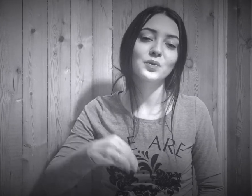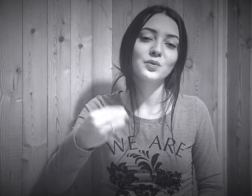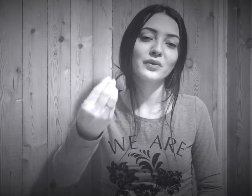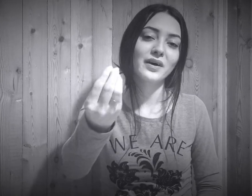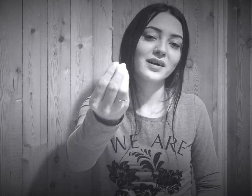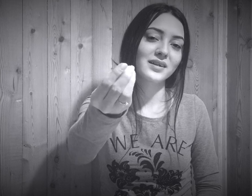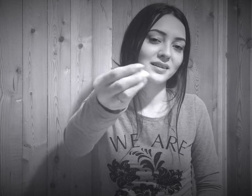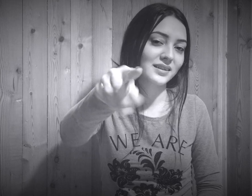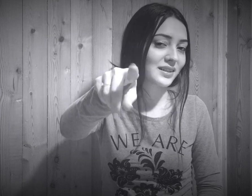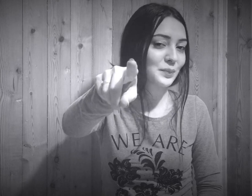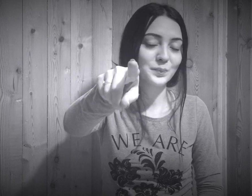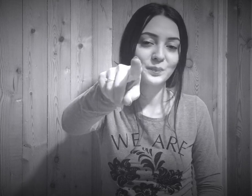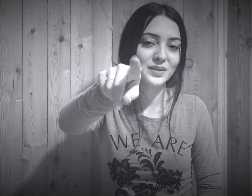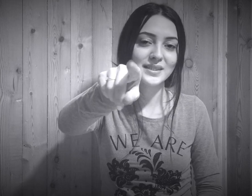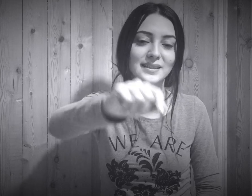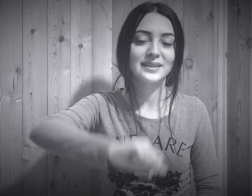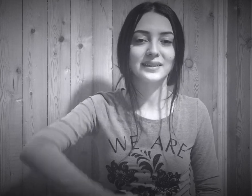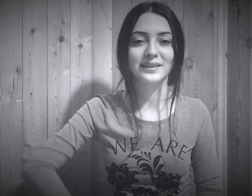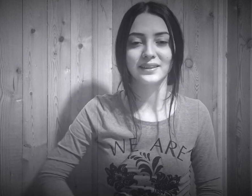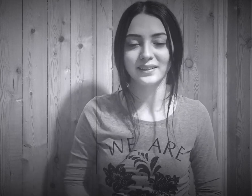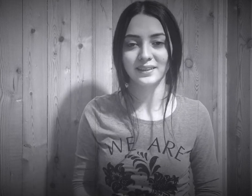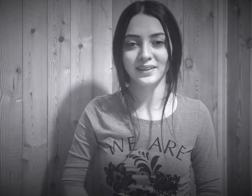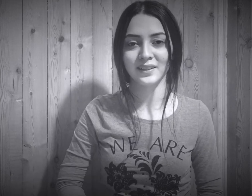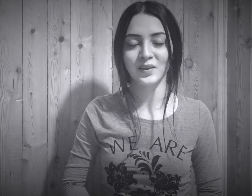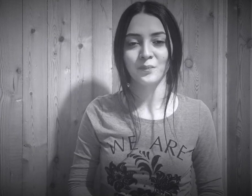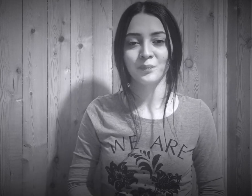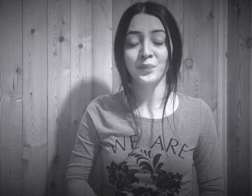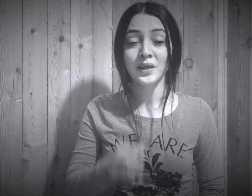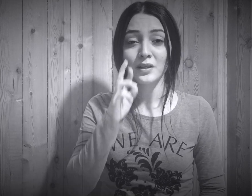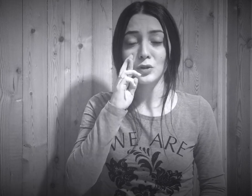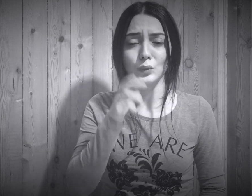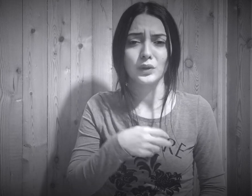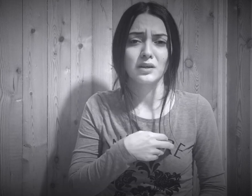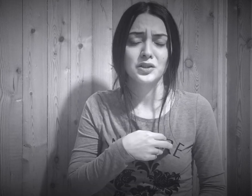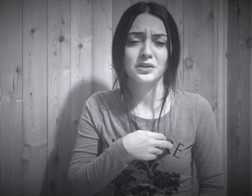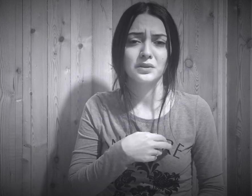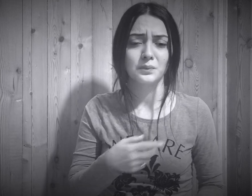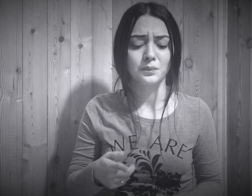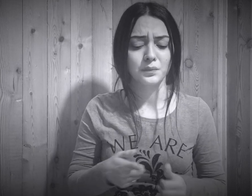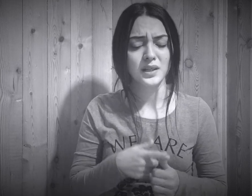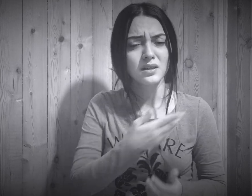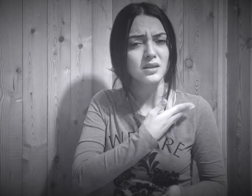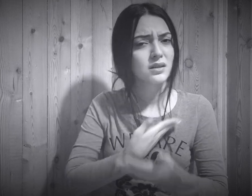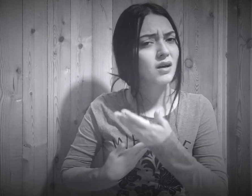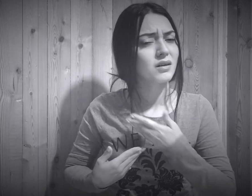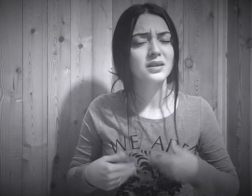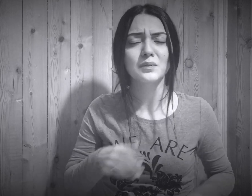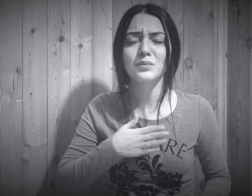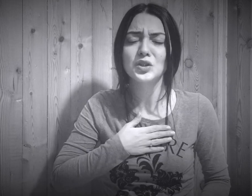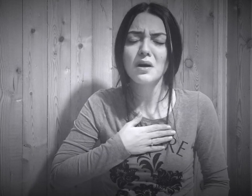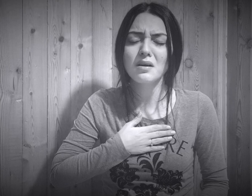verdiğimsin Son aşkım ilk yârim can